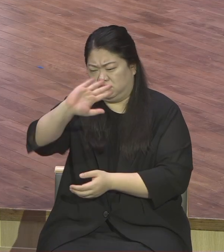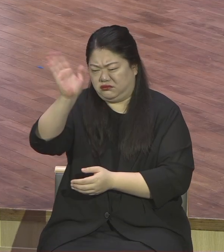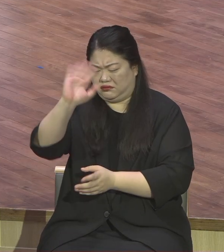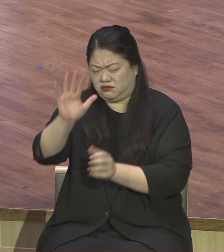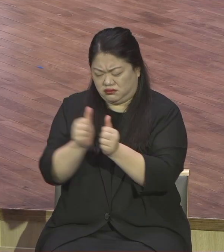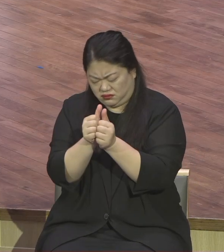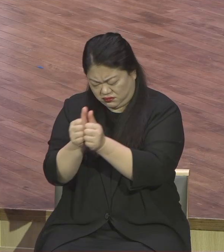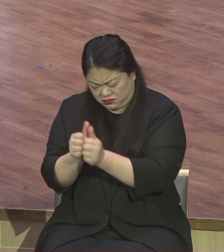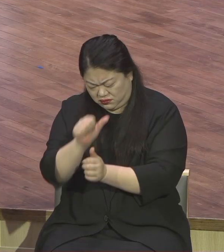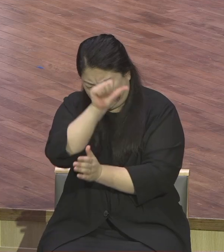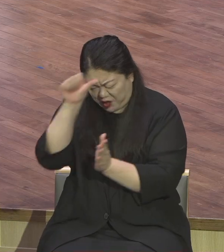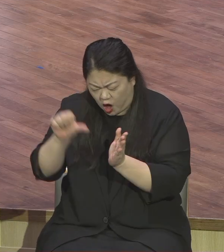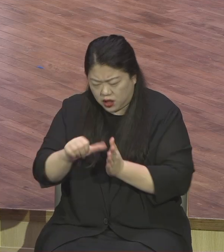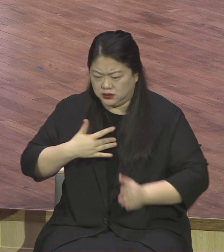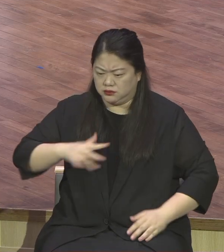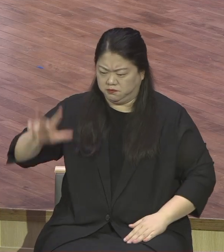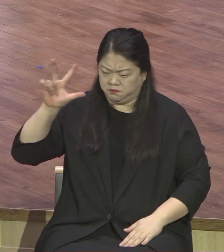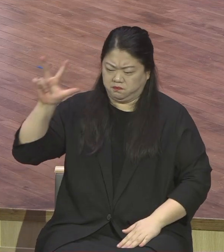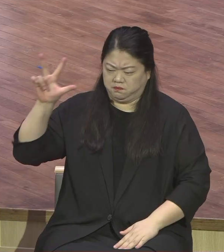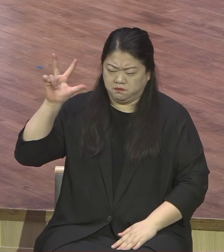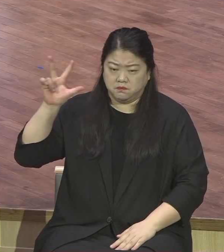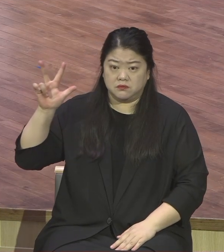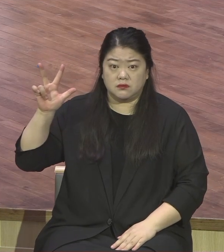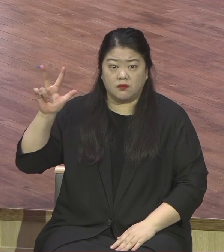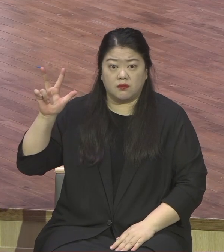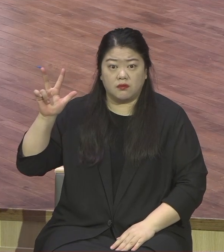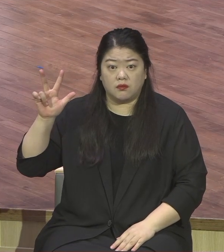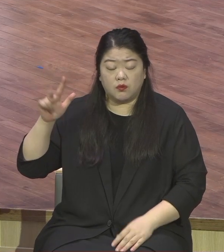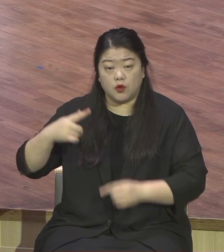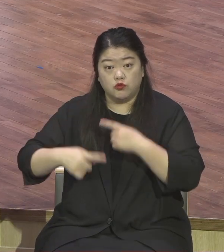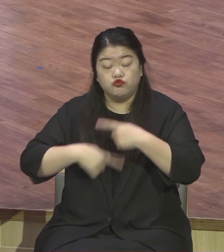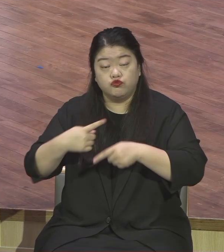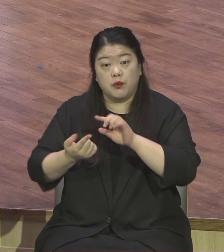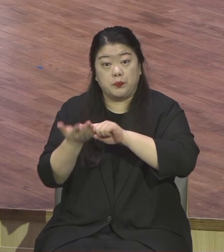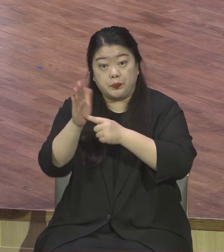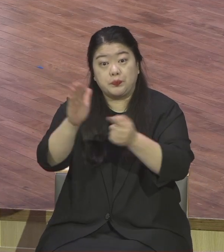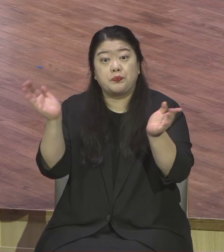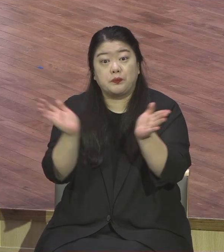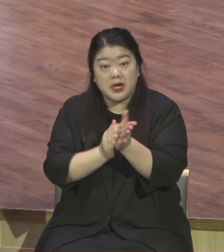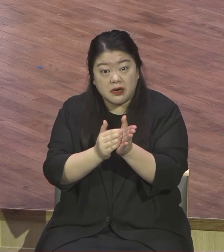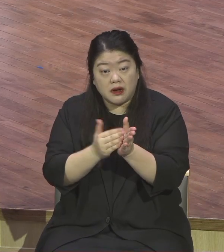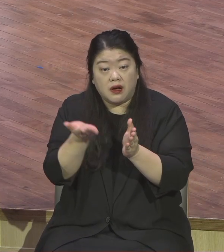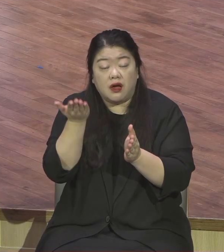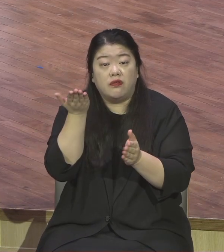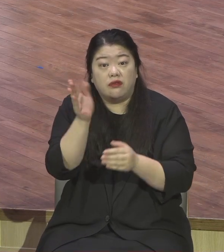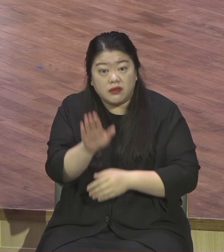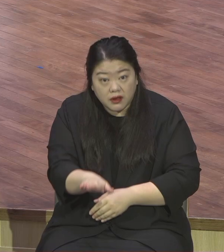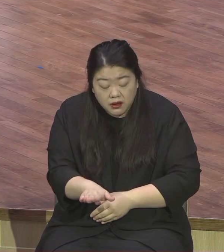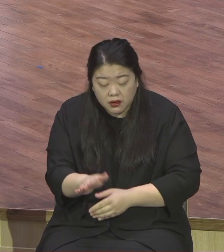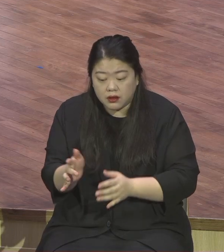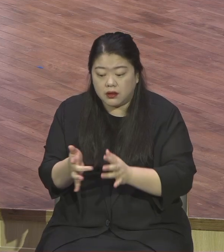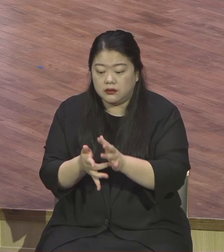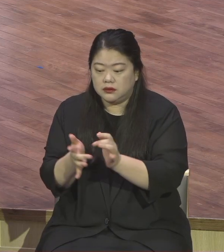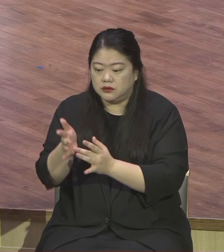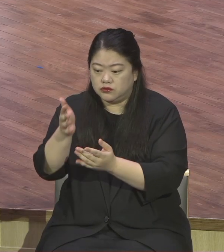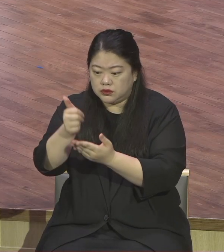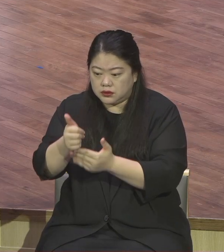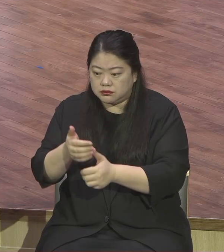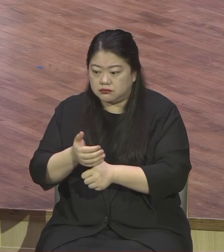했었습니다. 그런데 예수님께서 체포되시자마자 언제 이런 고백했느냐라는